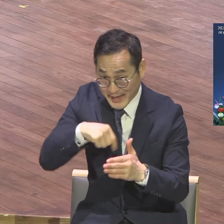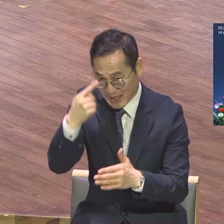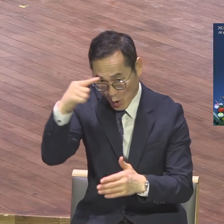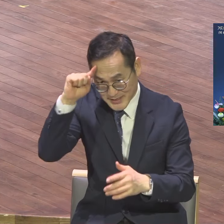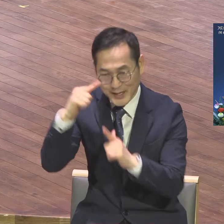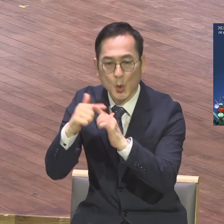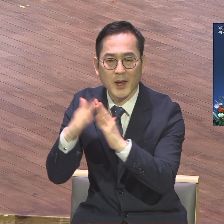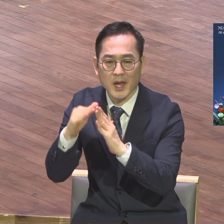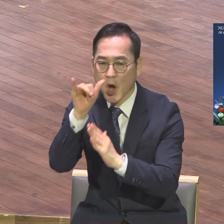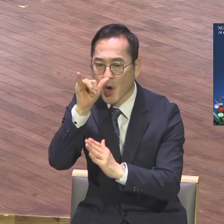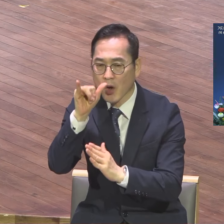사람들이 꽉 살아.